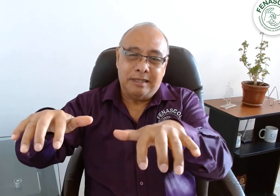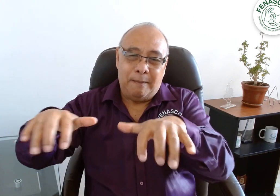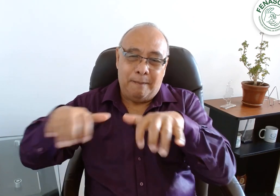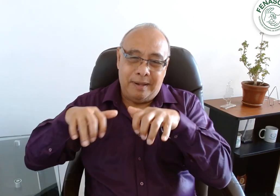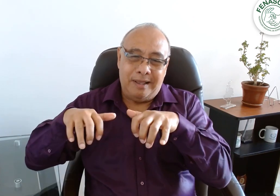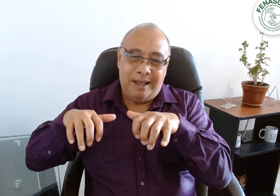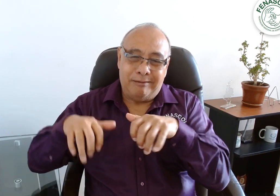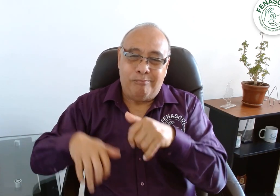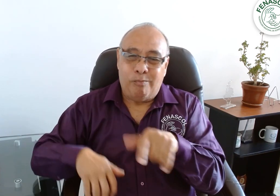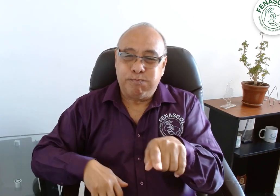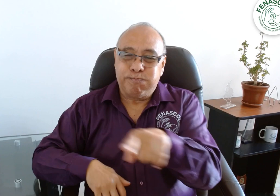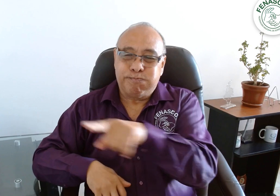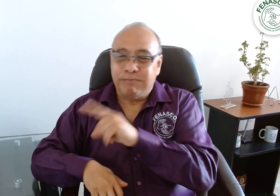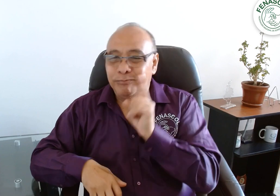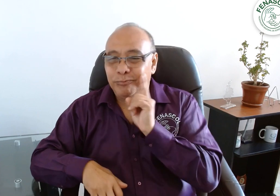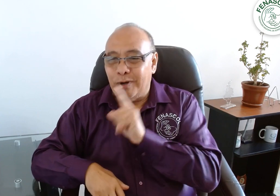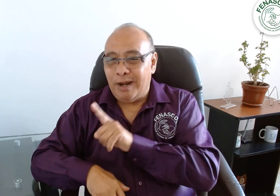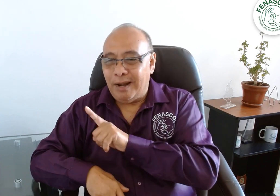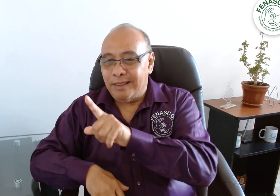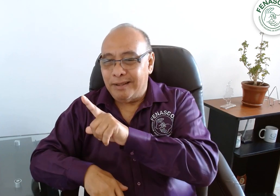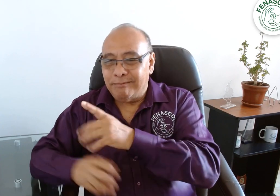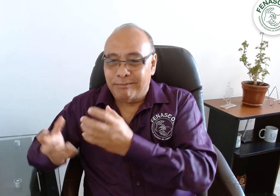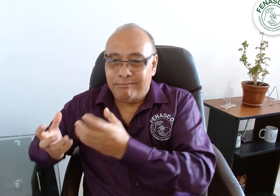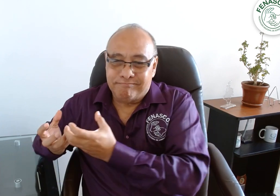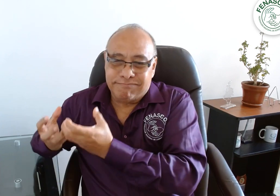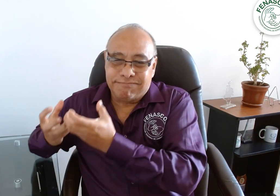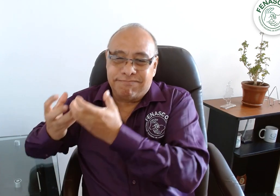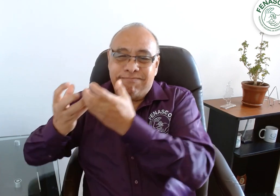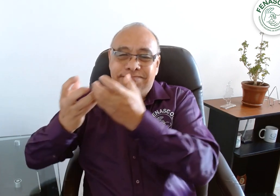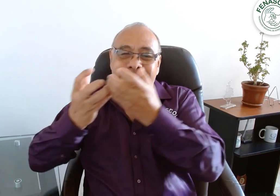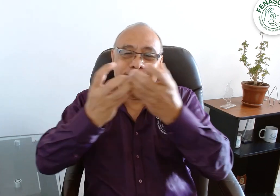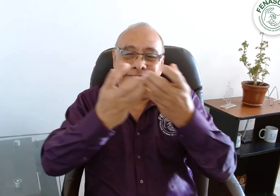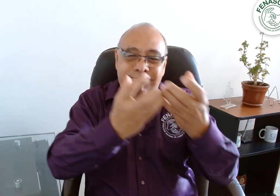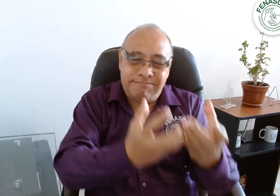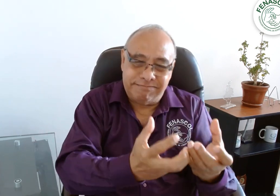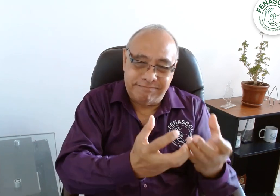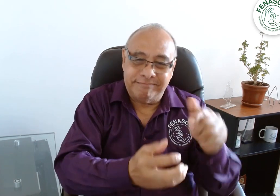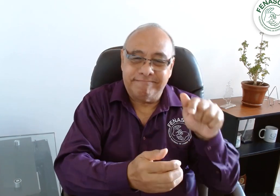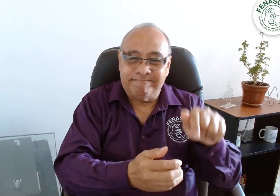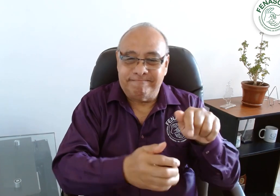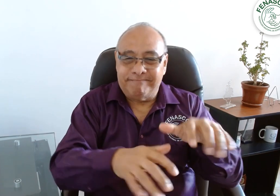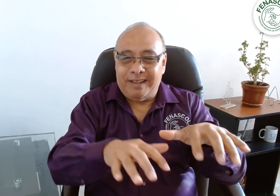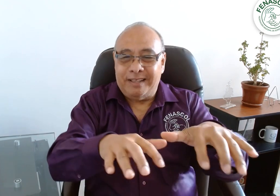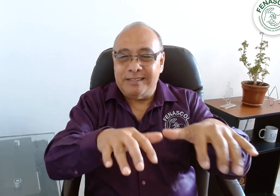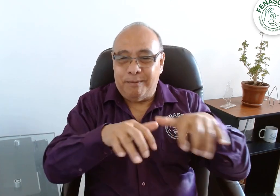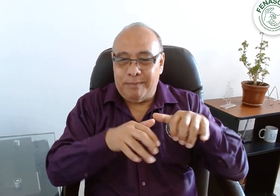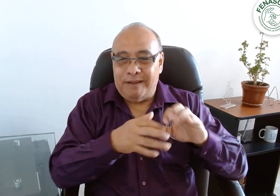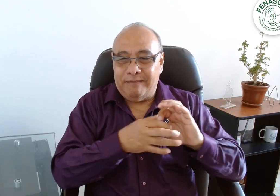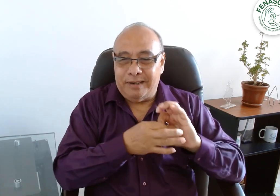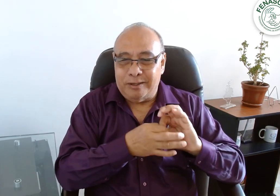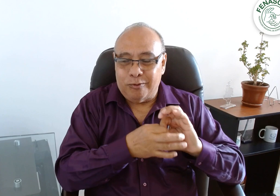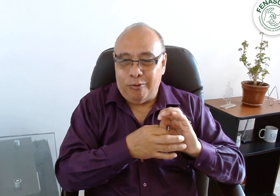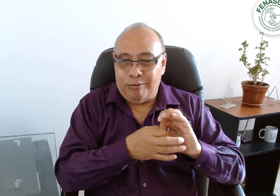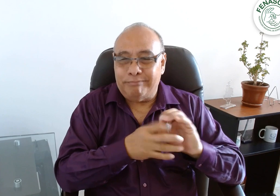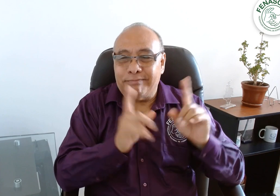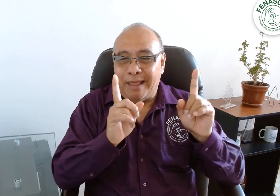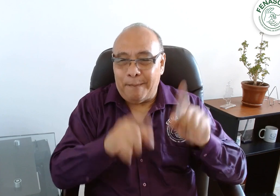Asamblea de FENASCOL, en donde tuvimos un grupo de líderes sordos. Y además, con los 40 años de la